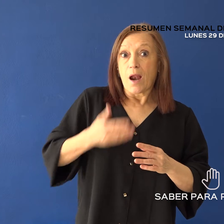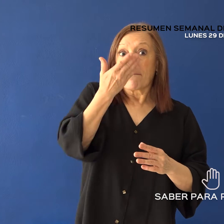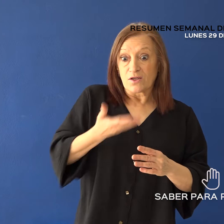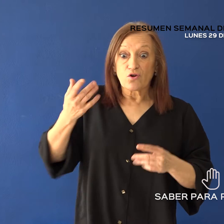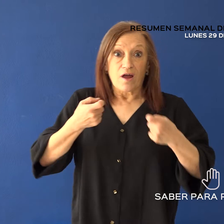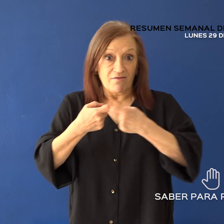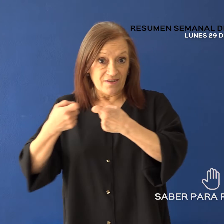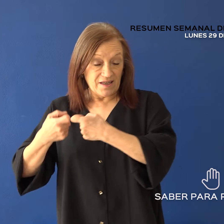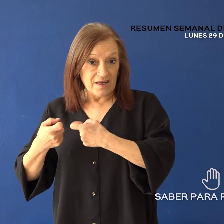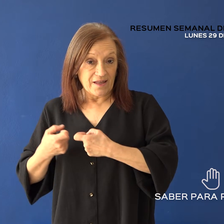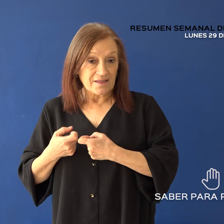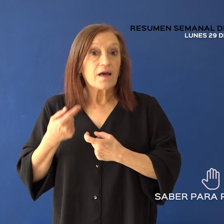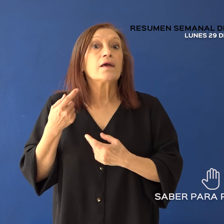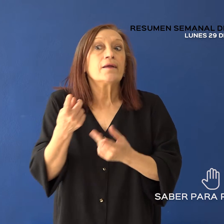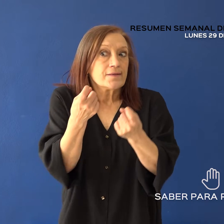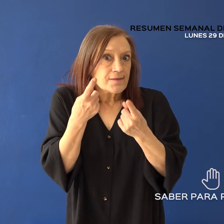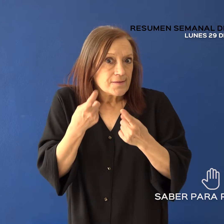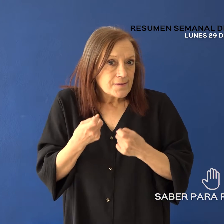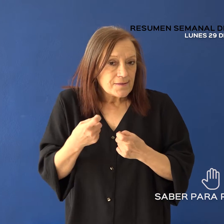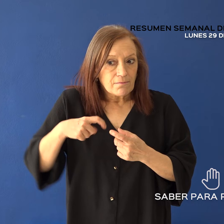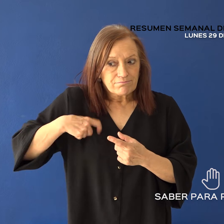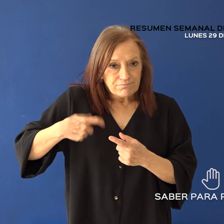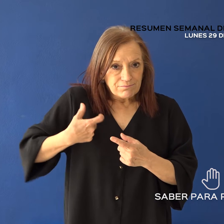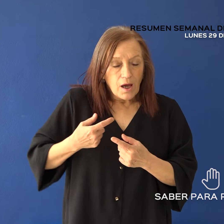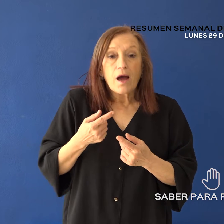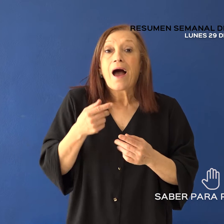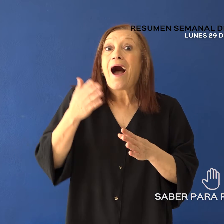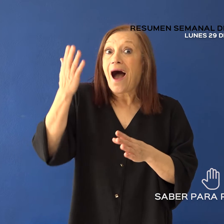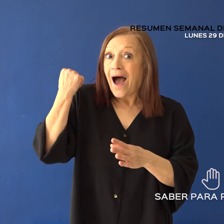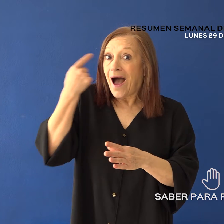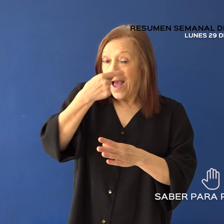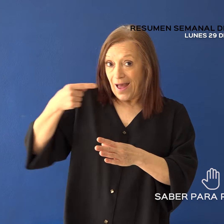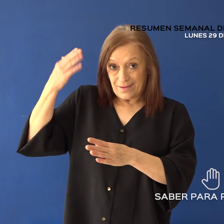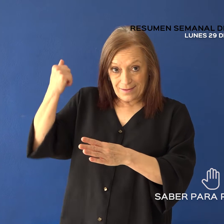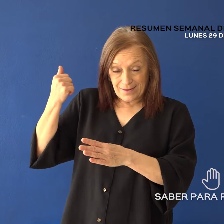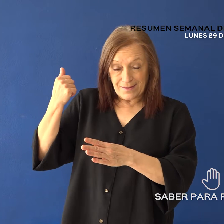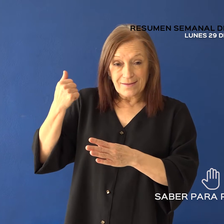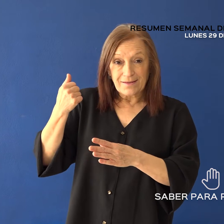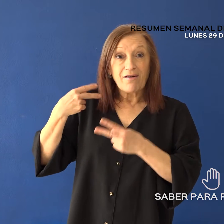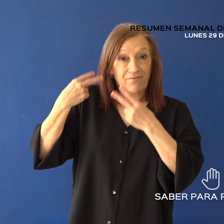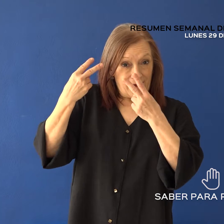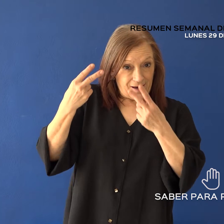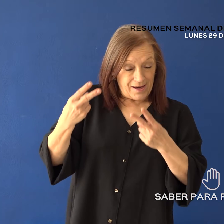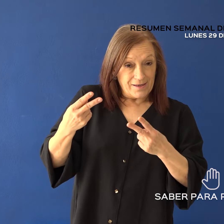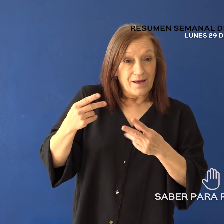afiliados que lo vayan a realizar con menos de una semana de anticipación ante la Obra Social.